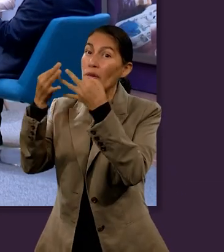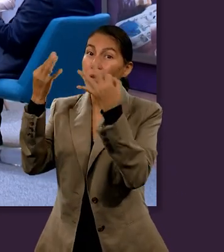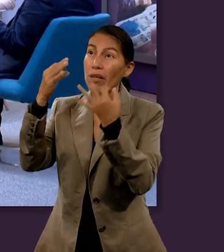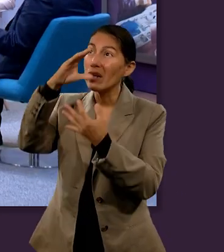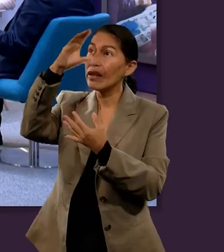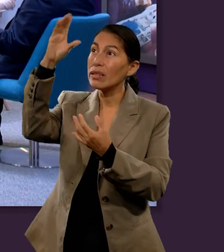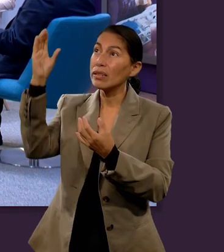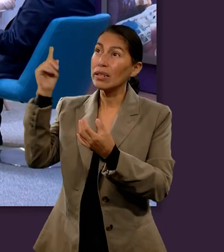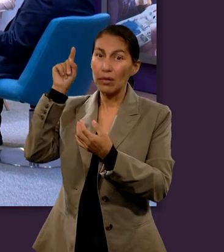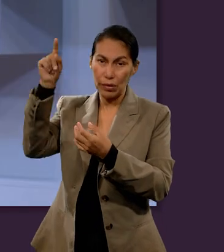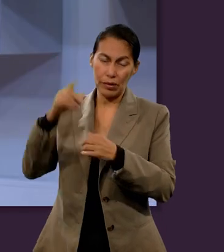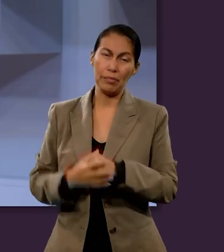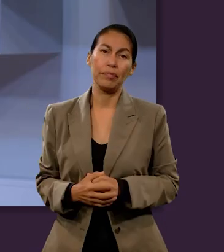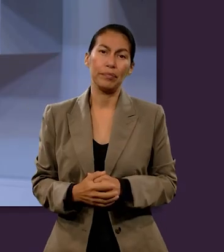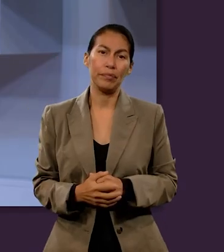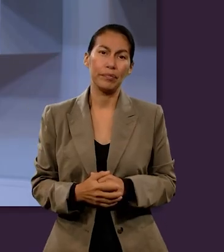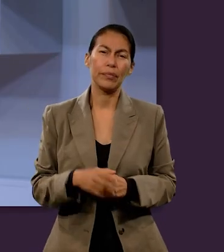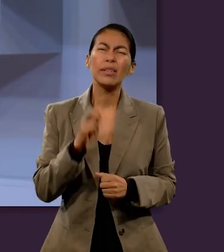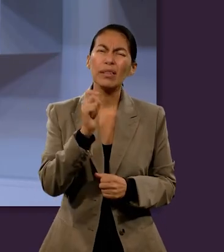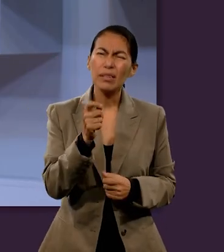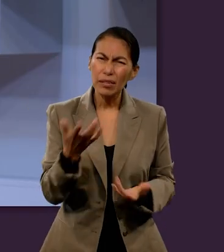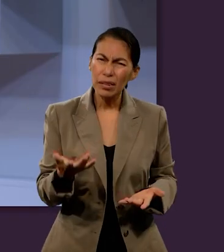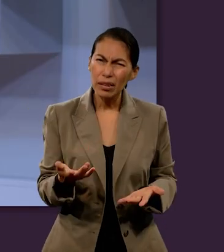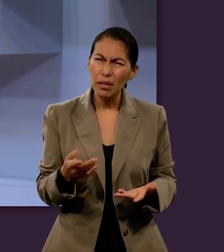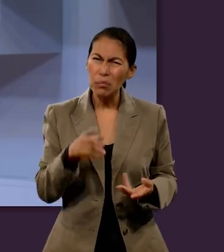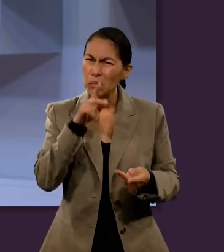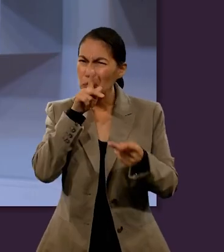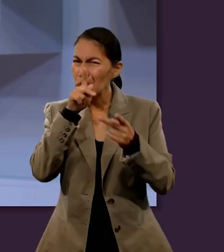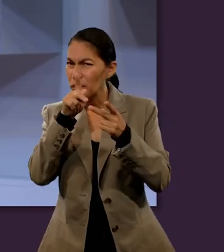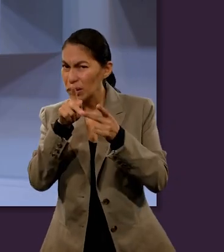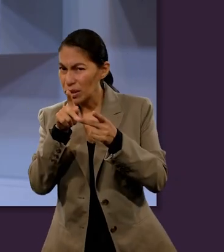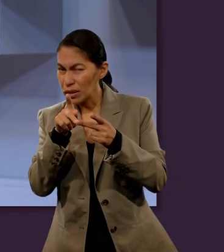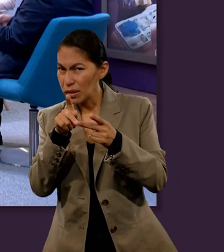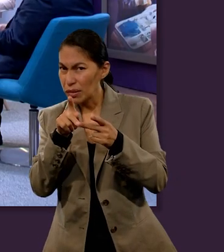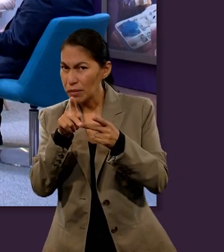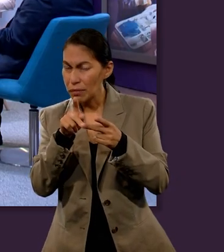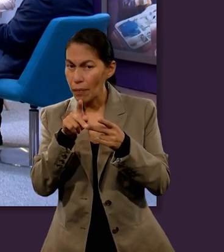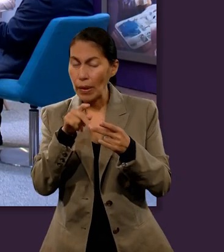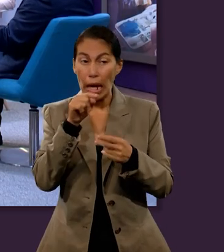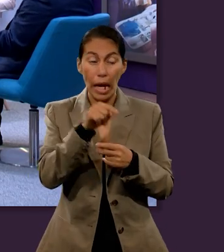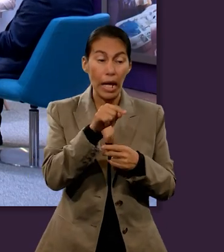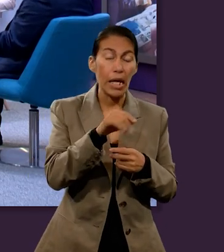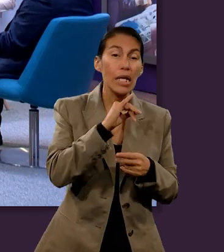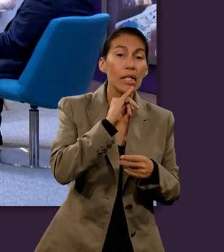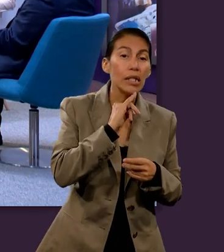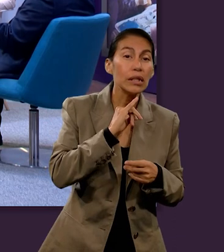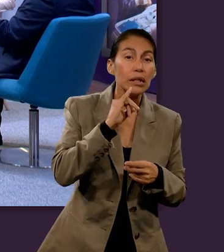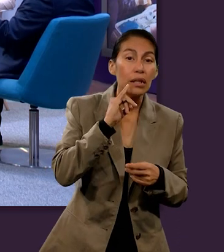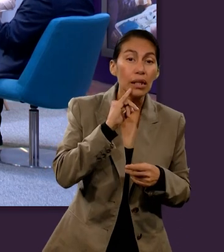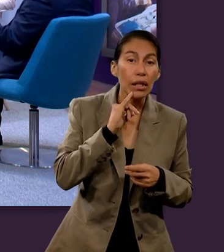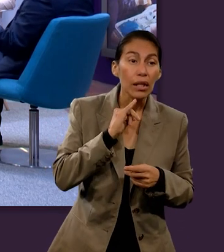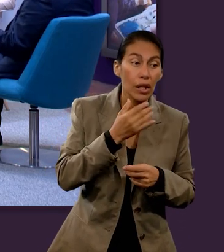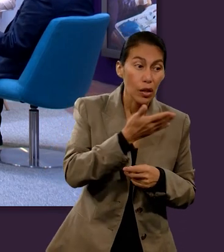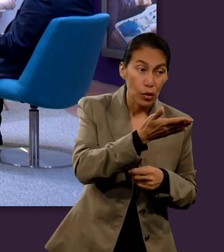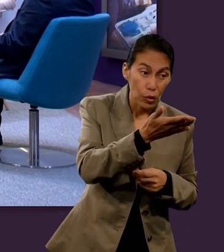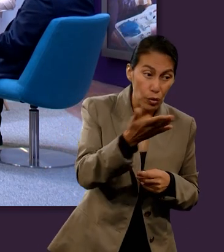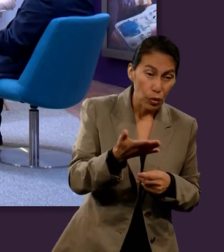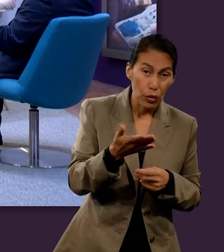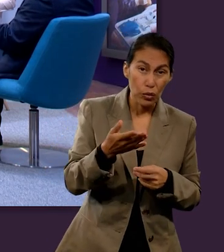algunas profecías son básicamente en cuanto al Israel. Si ellos hubieran aceptado a